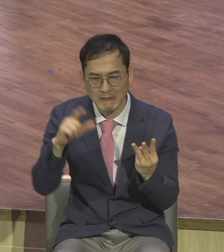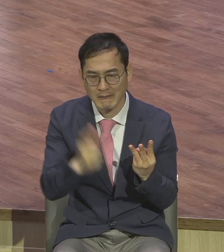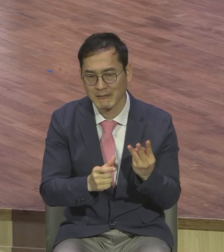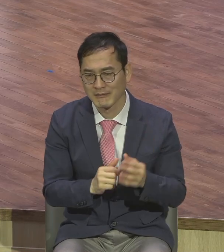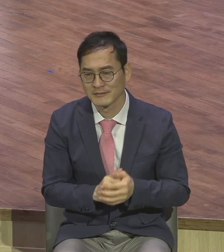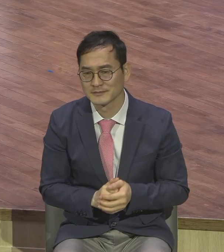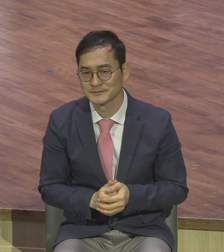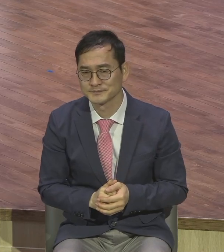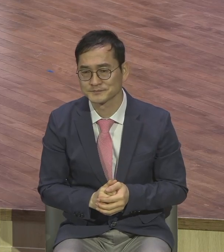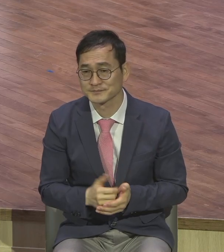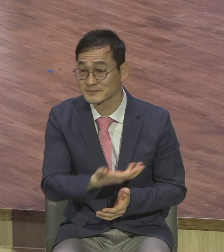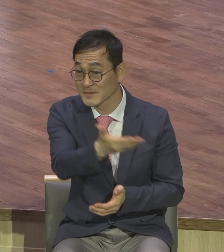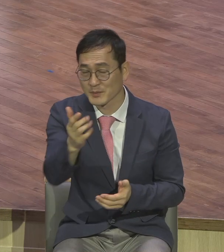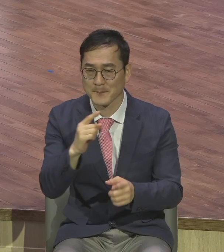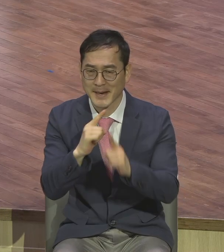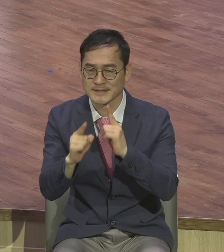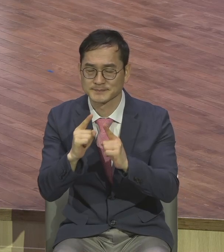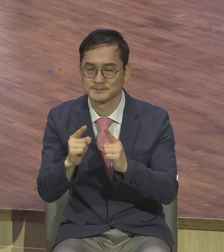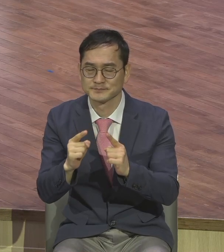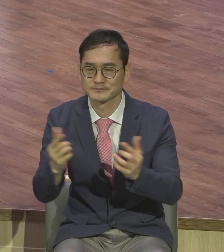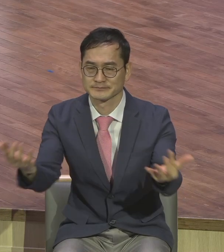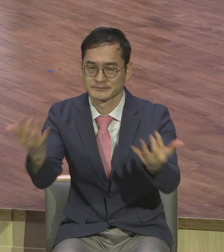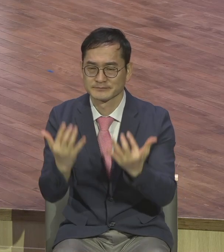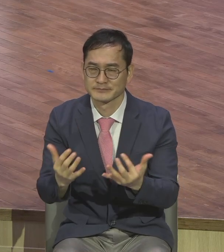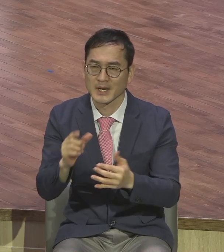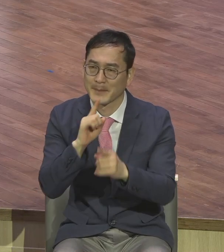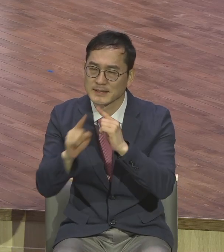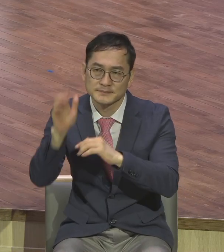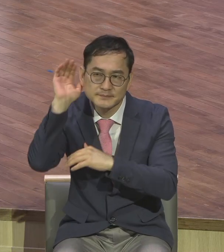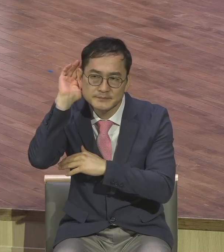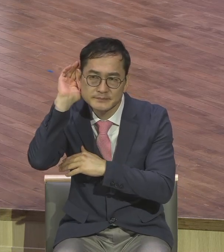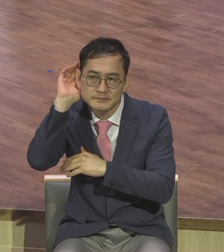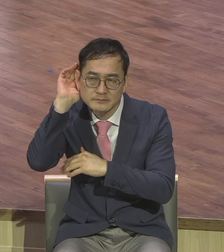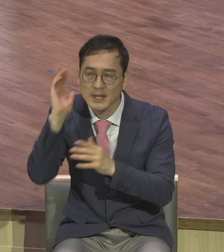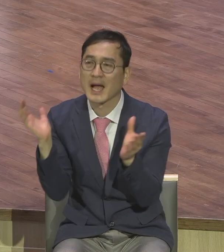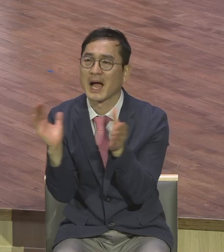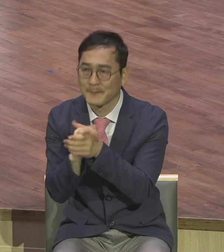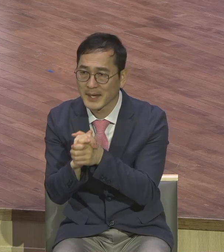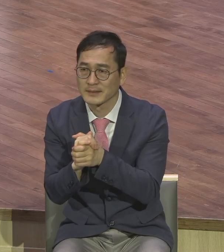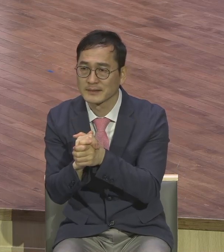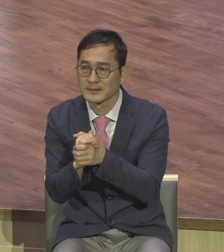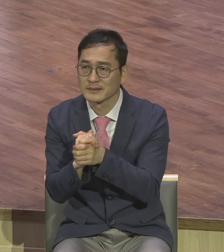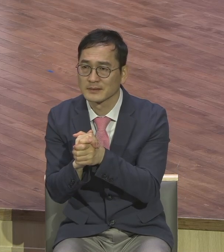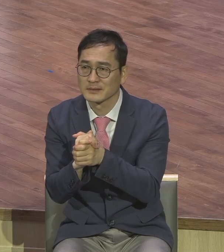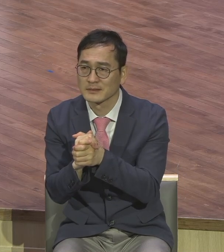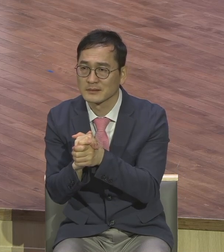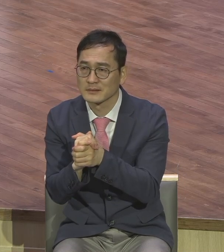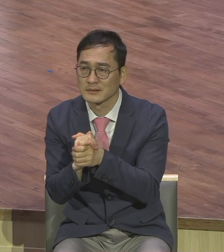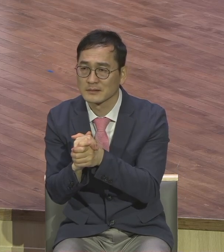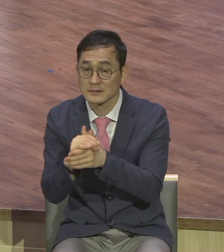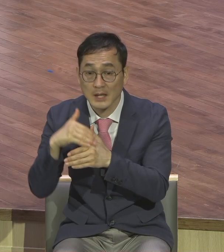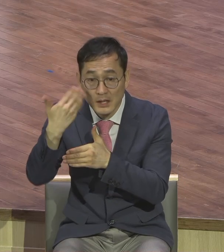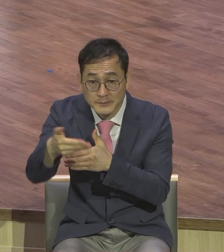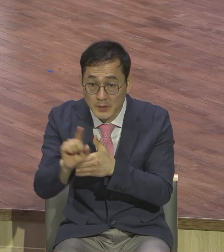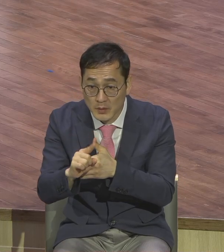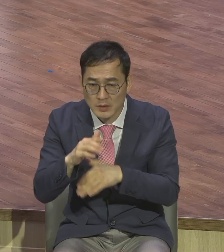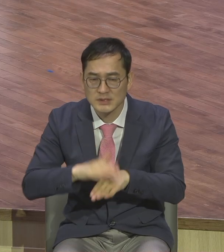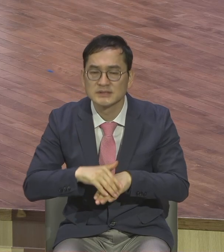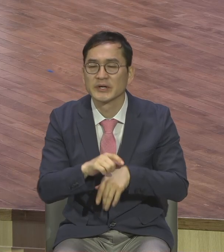나왔으면 말씀을 듣고 여러분이 적용하시기 바랍니다. 말씀 들으러 왔으면 무슨